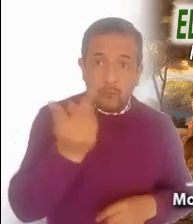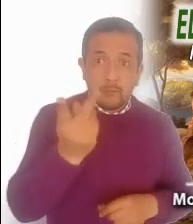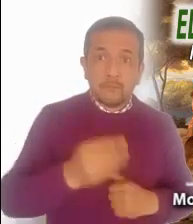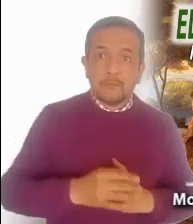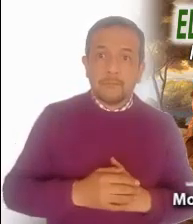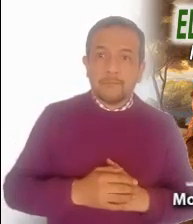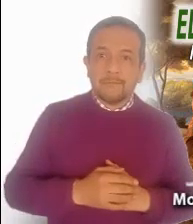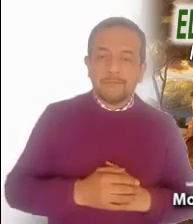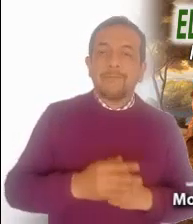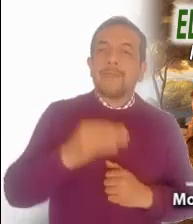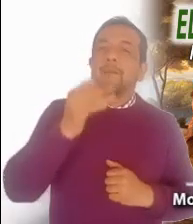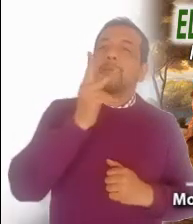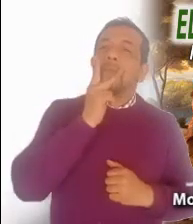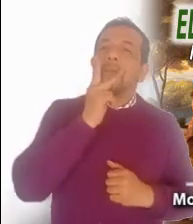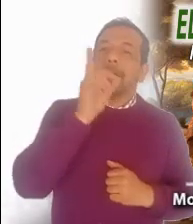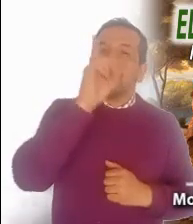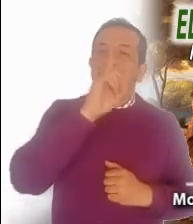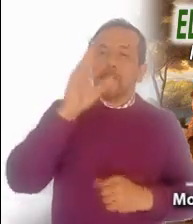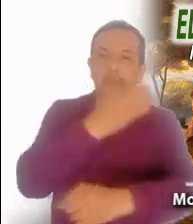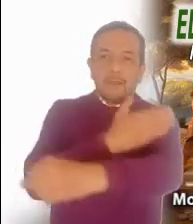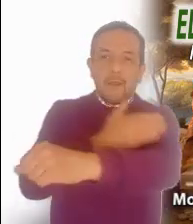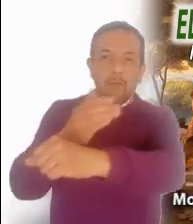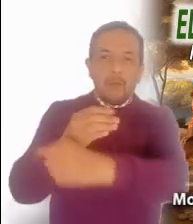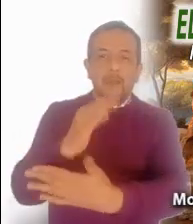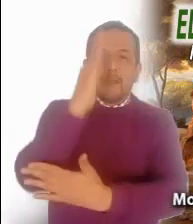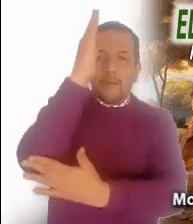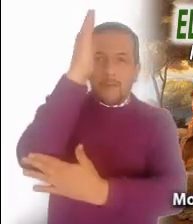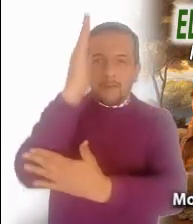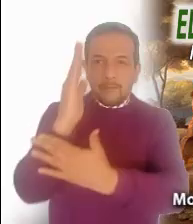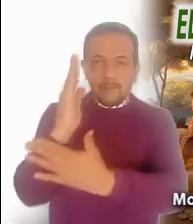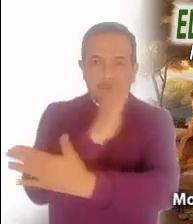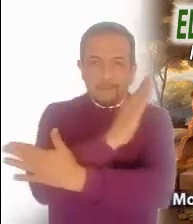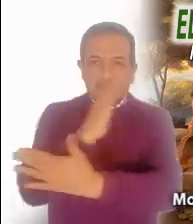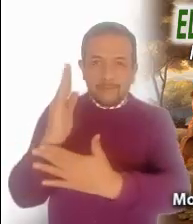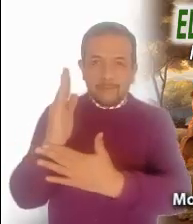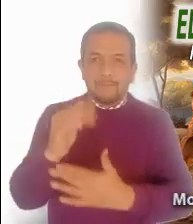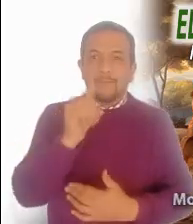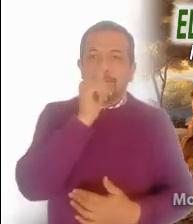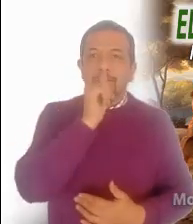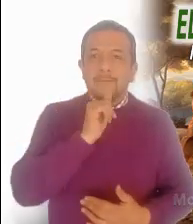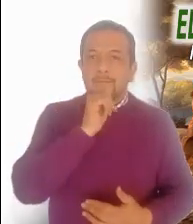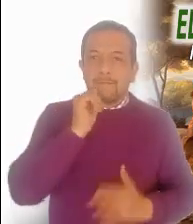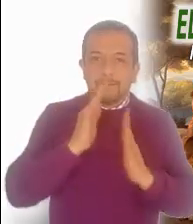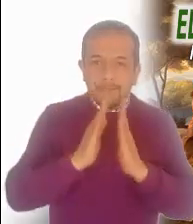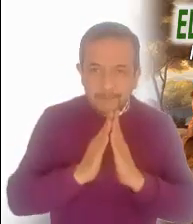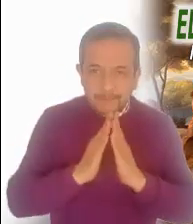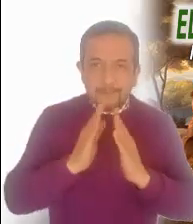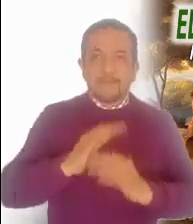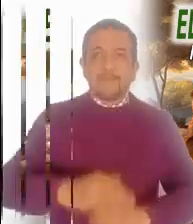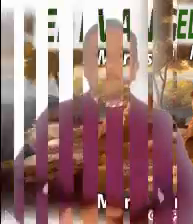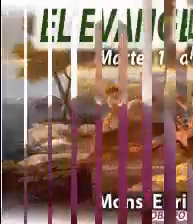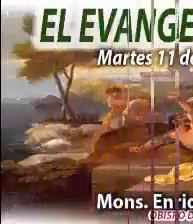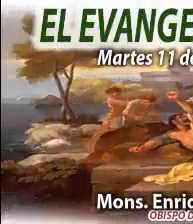Jesús. Que el Señor te acompañe y te bendiga en nombre del Padre, y del Hijo, y del Espíritu Santo.